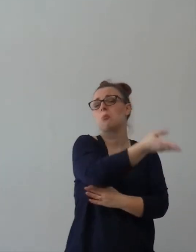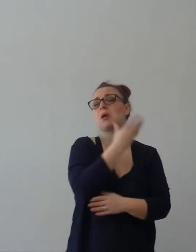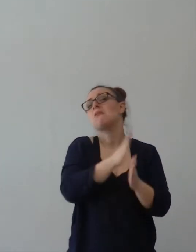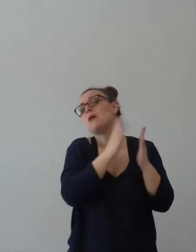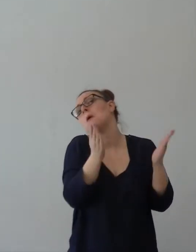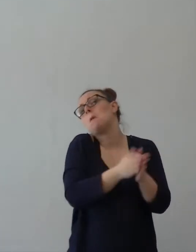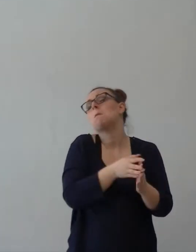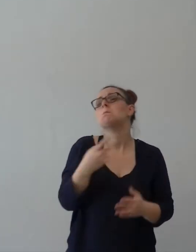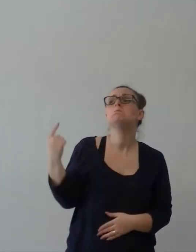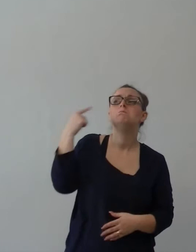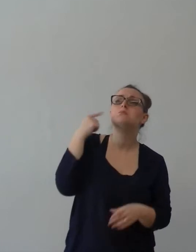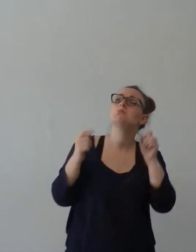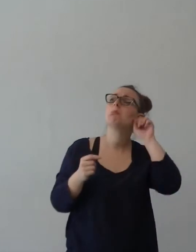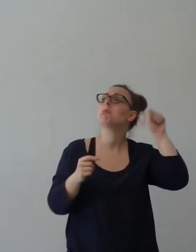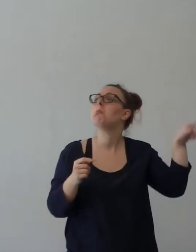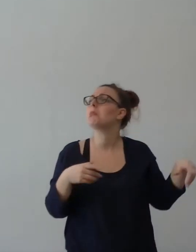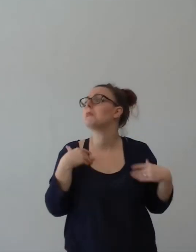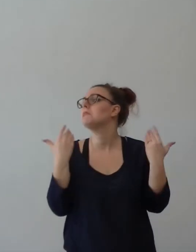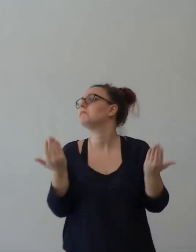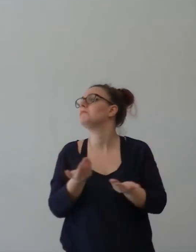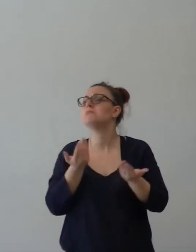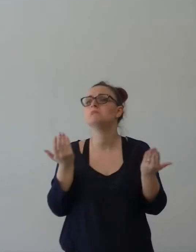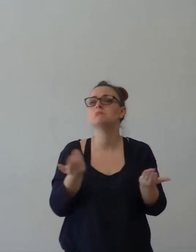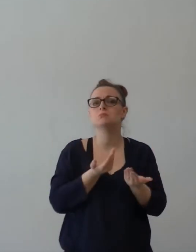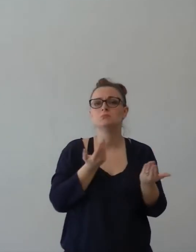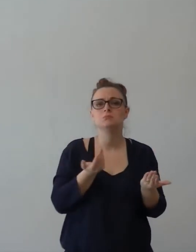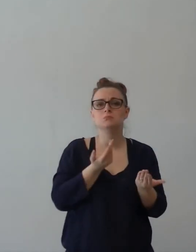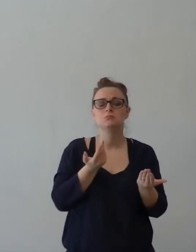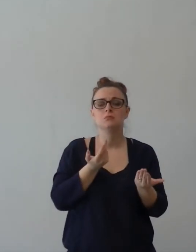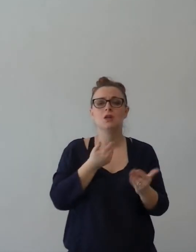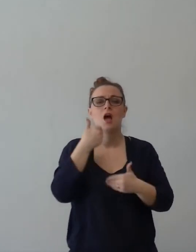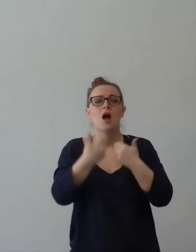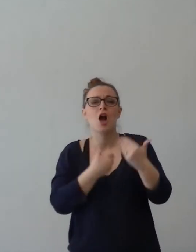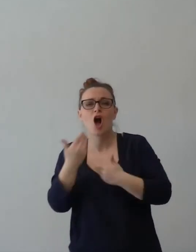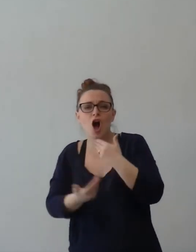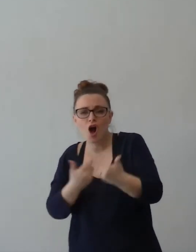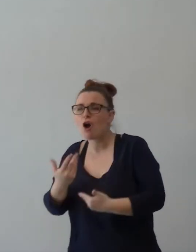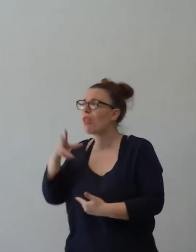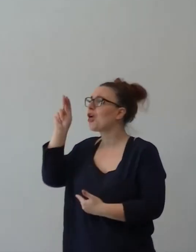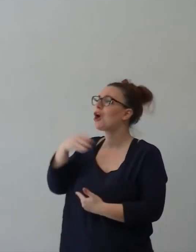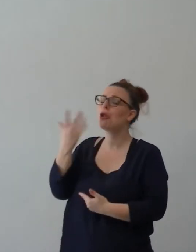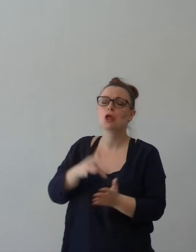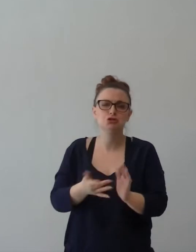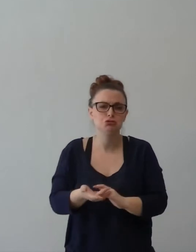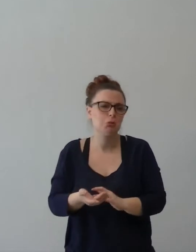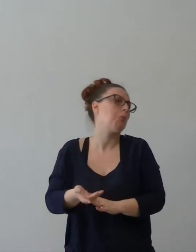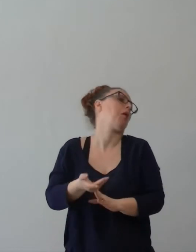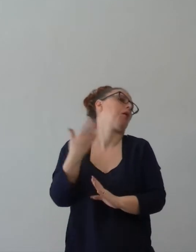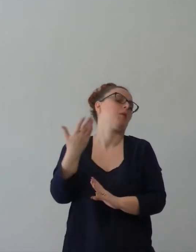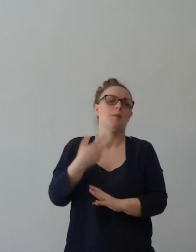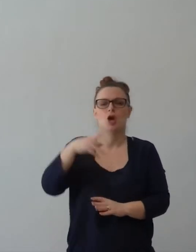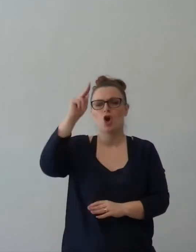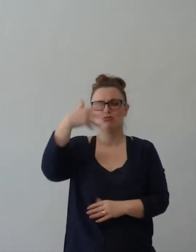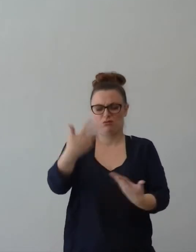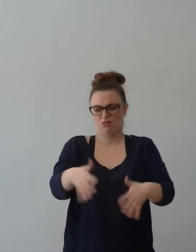parte me e me esce. Se non ti interessa di conoscere di Dio Gesù, va bene, Gesù tanto non conosco, no? Quello che è morto in croce per i miei peccati, ho